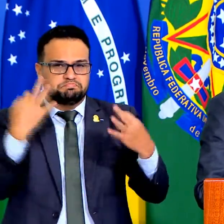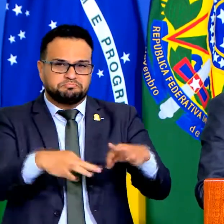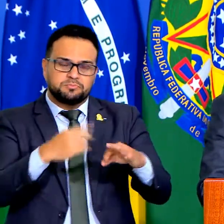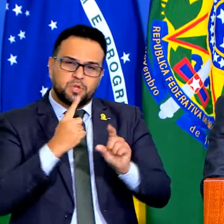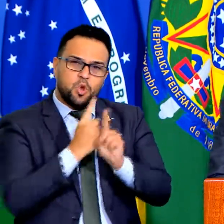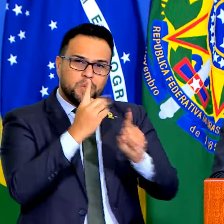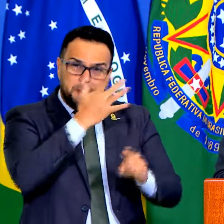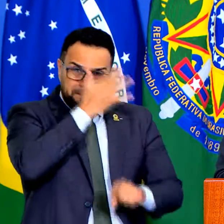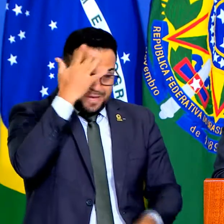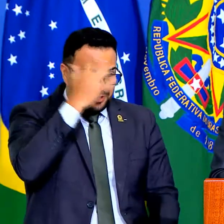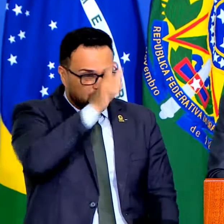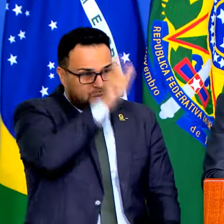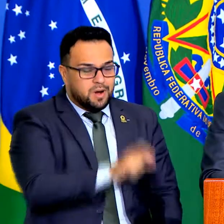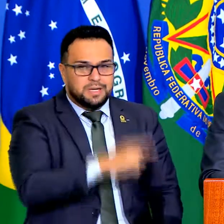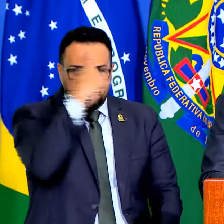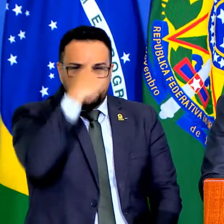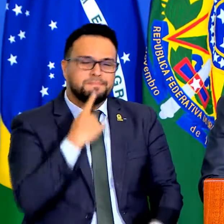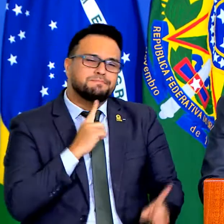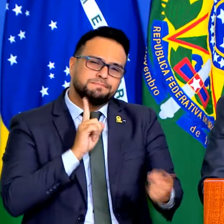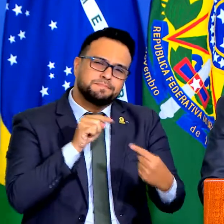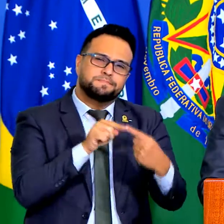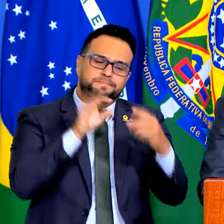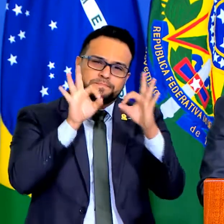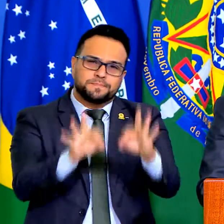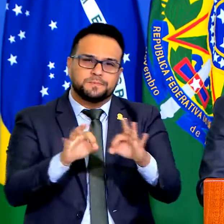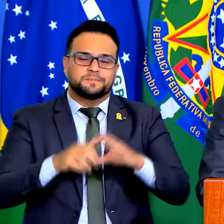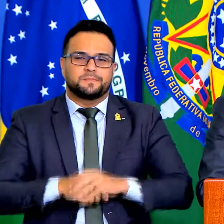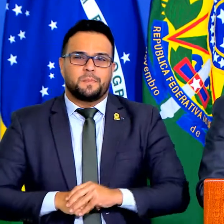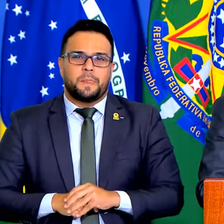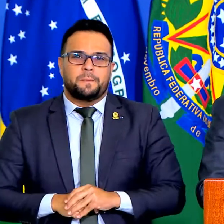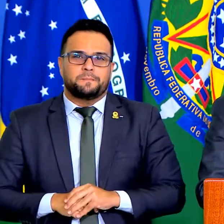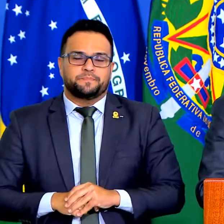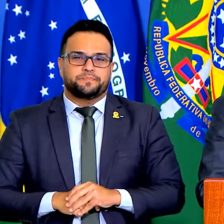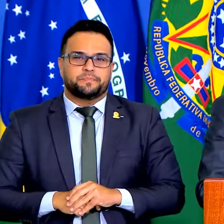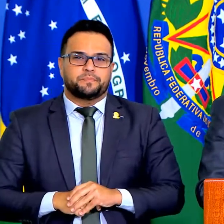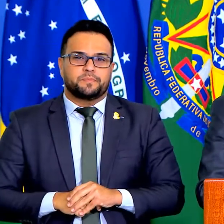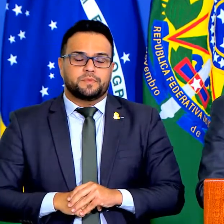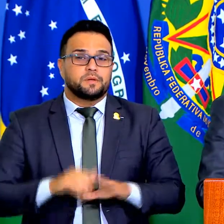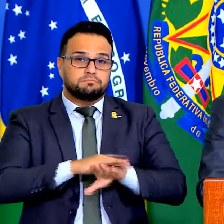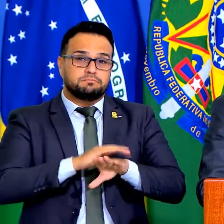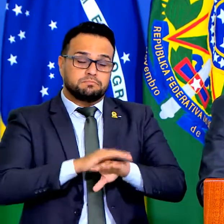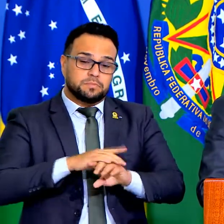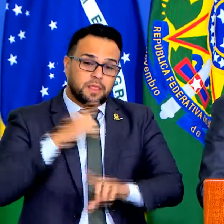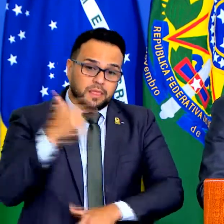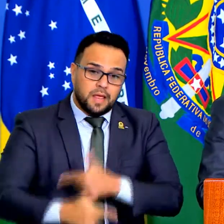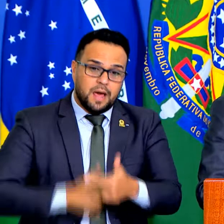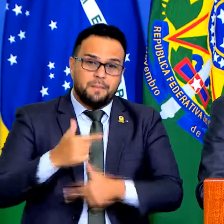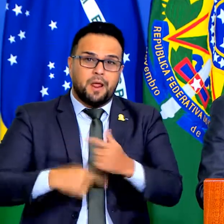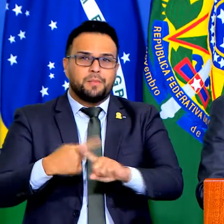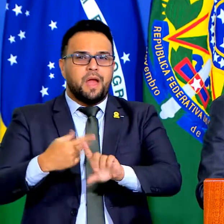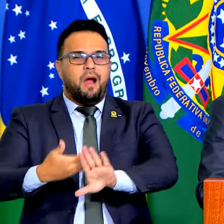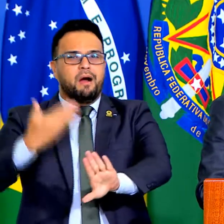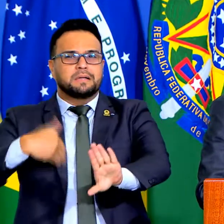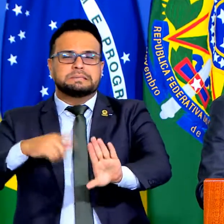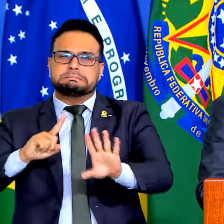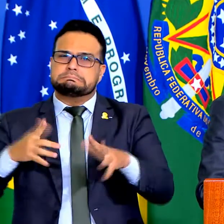pessoa adequada para esse, até então complicado,